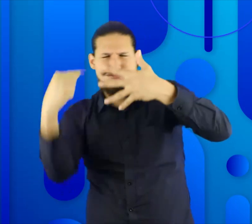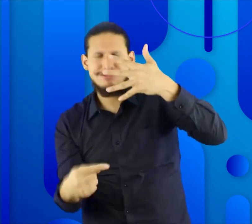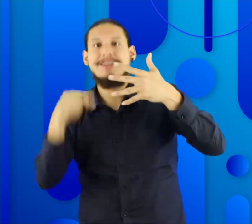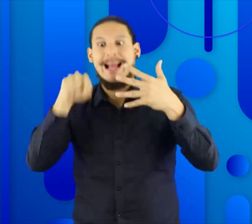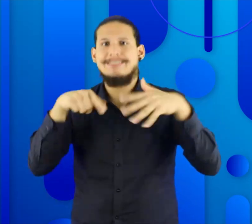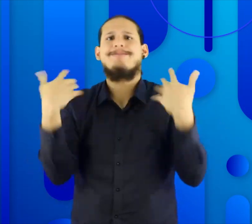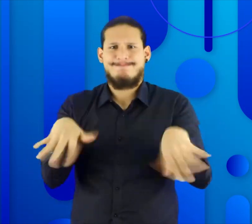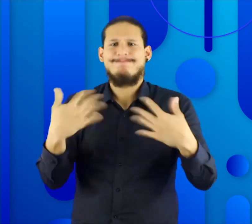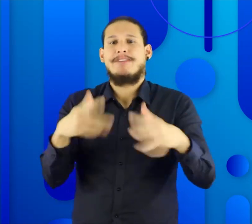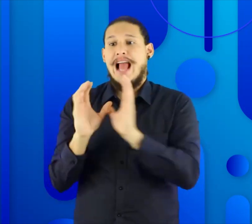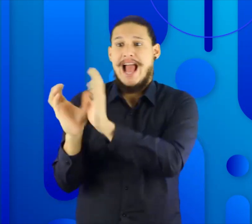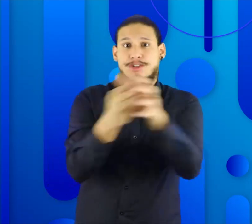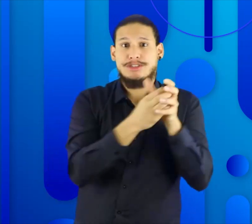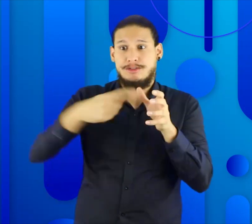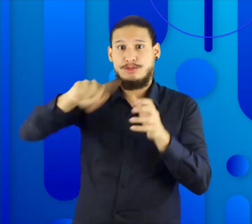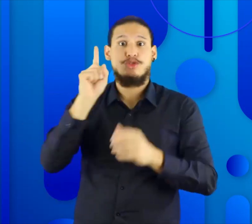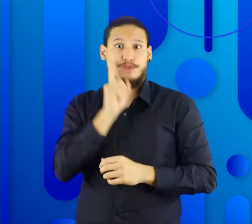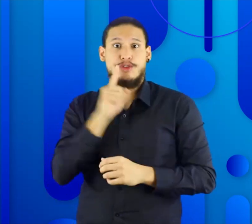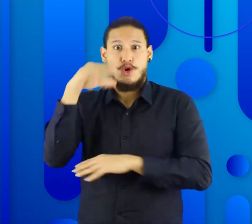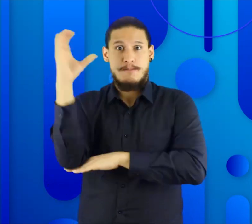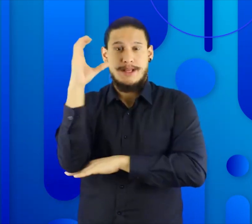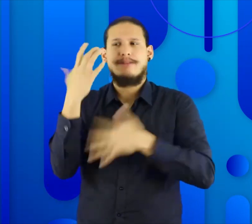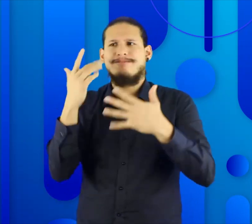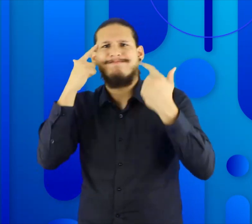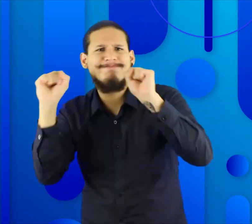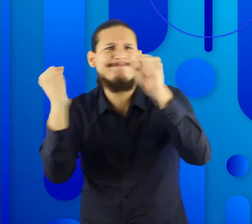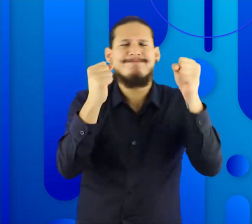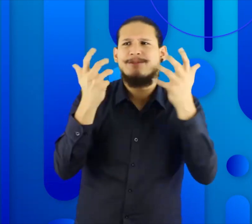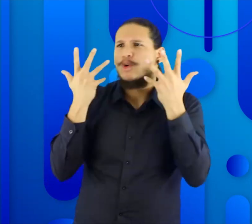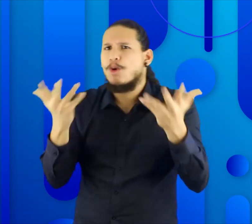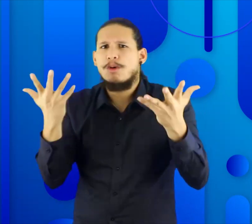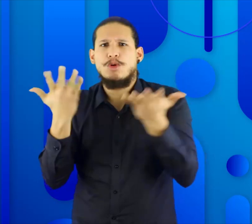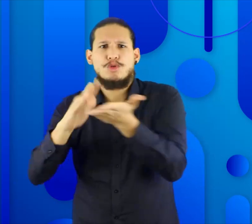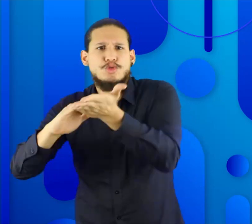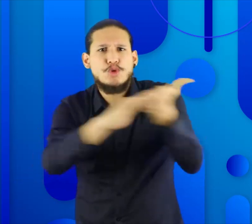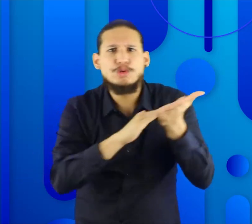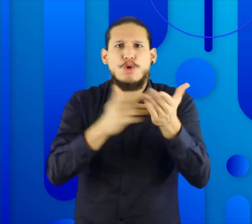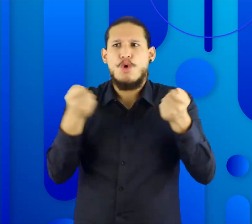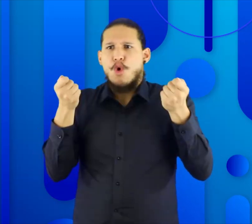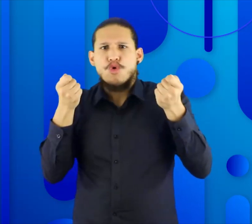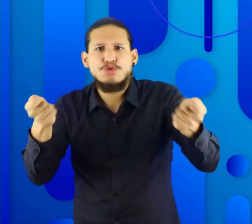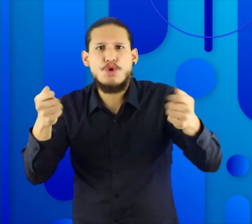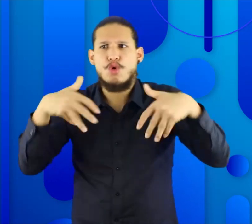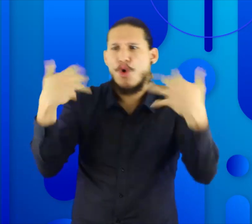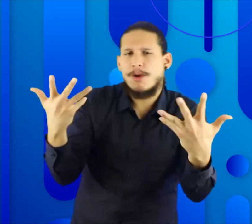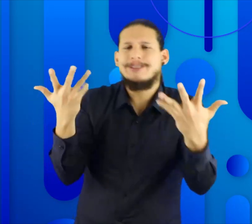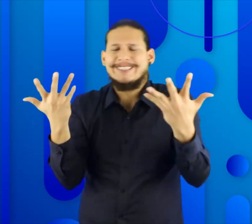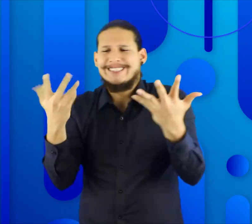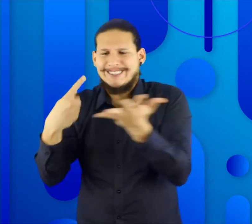diferentes parámetros de la lengua de señas colombiana y otras expectativas presentadas sobre cómo dar solución y controlar